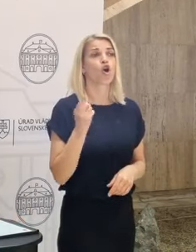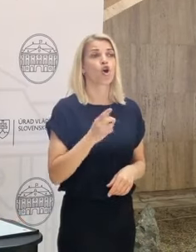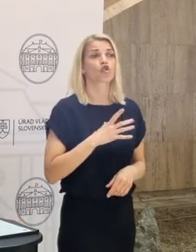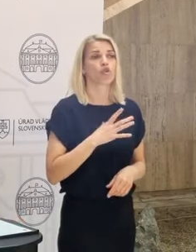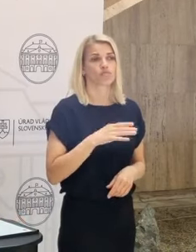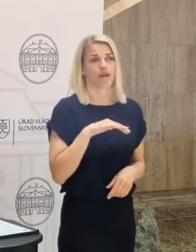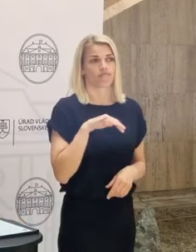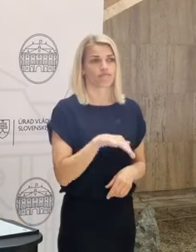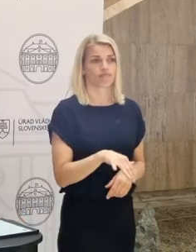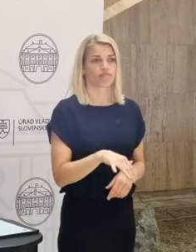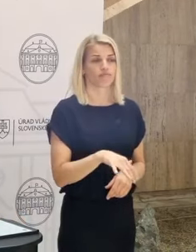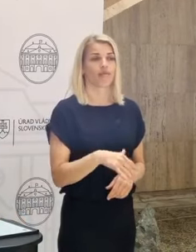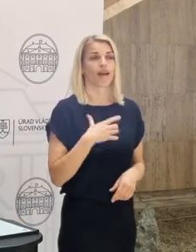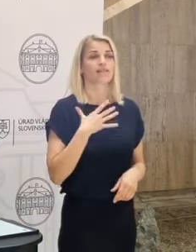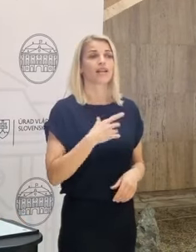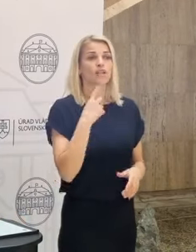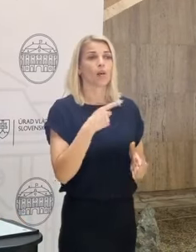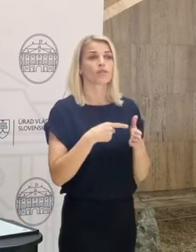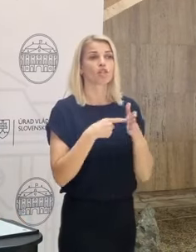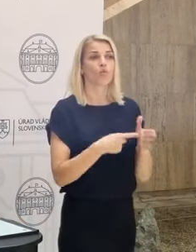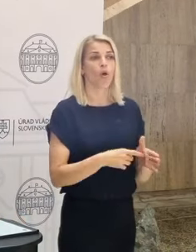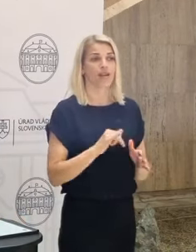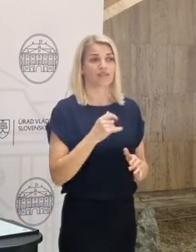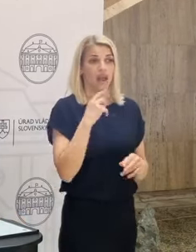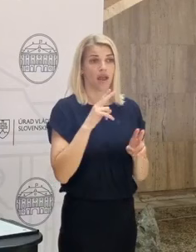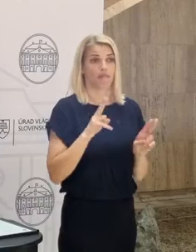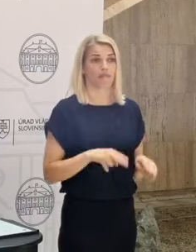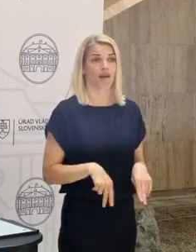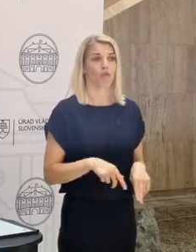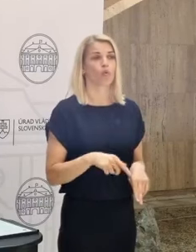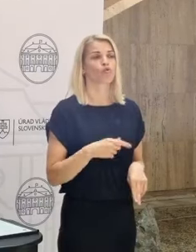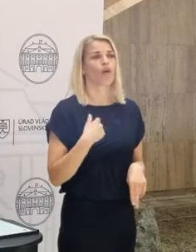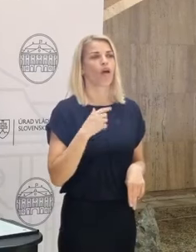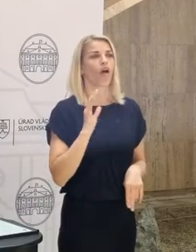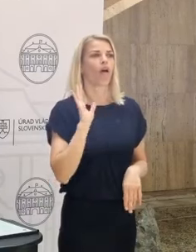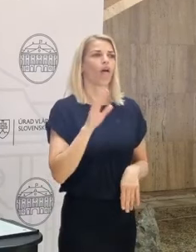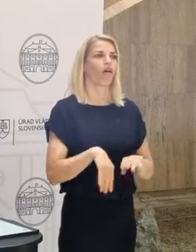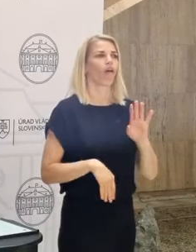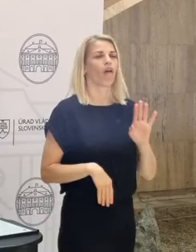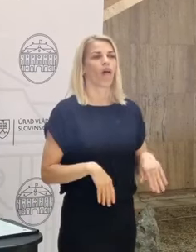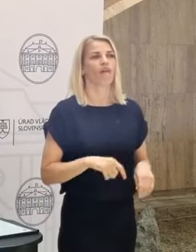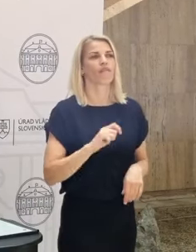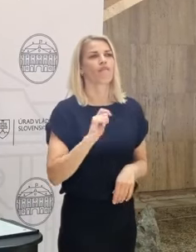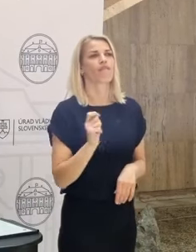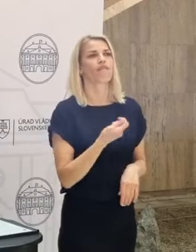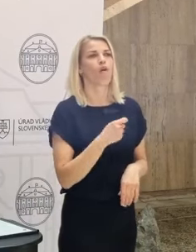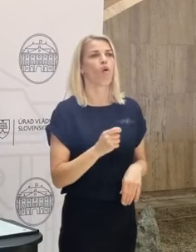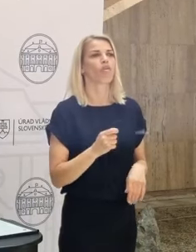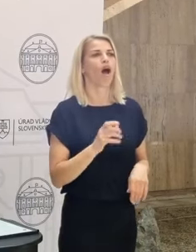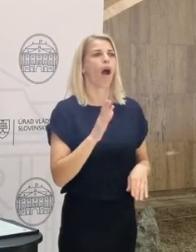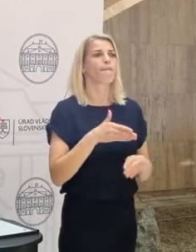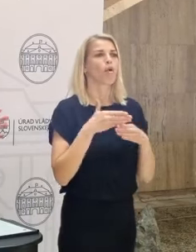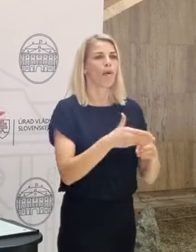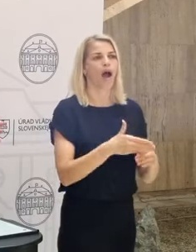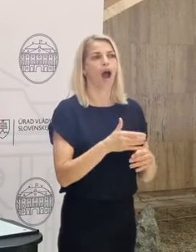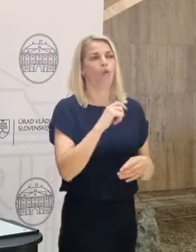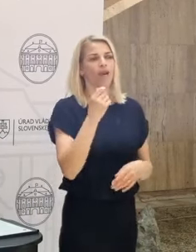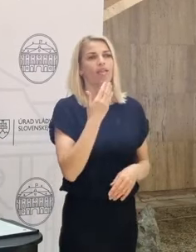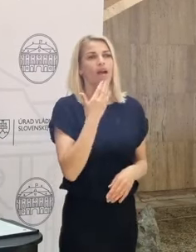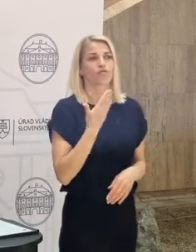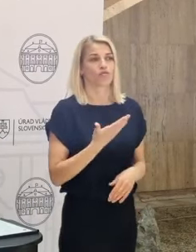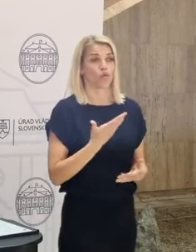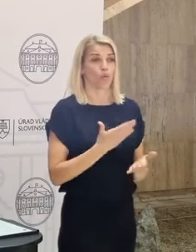chcel som tým práve zdôrazniť aj ten fakt, aby sme vôbec nepodceňovali pomoc Ukrajine. Už to trvá